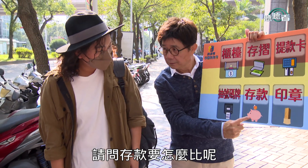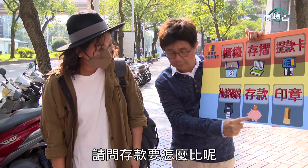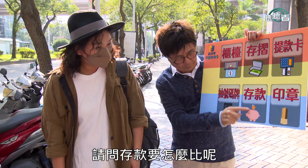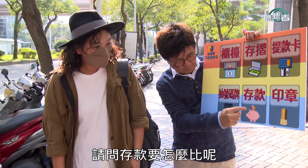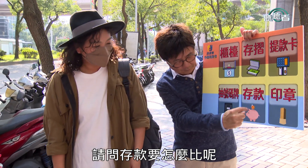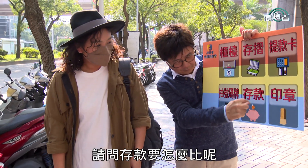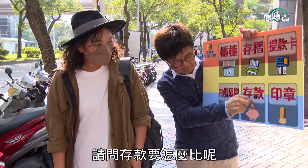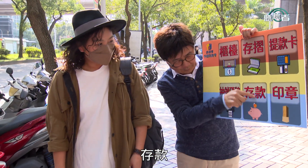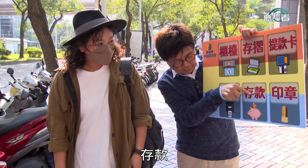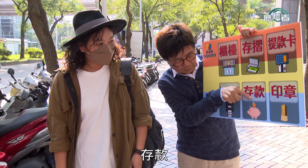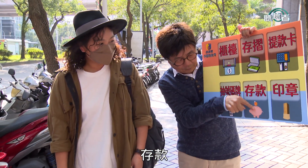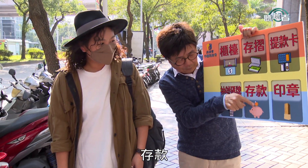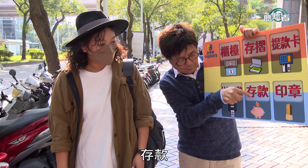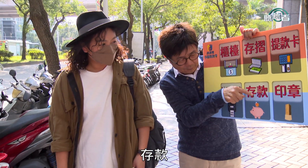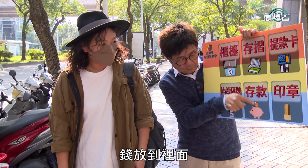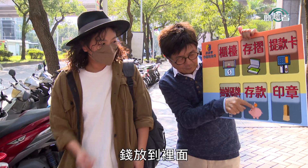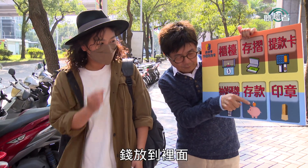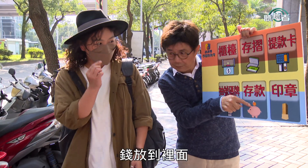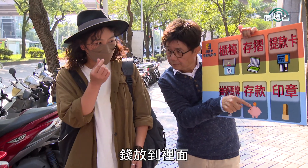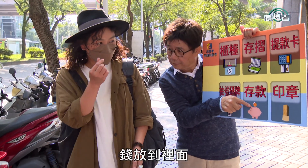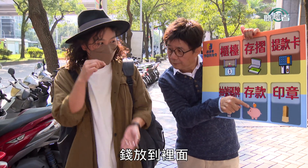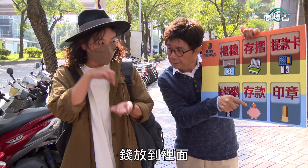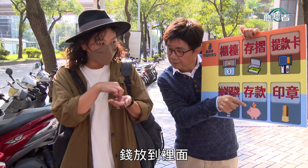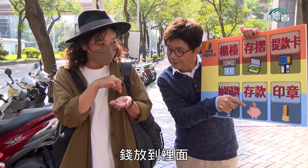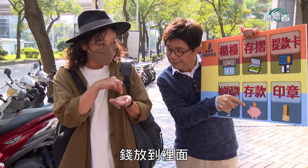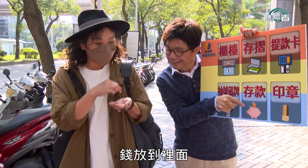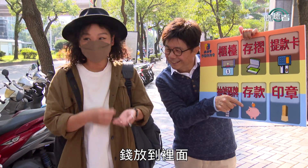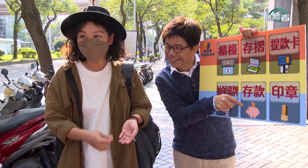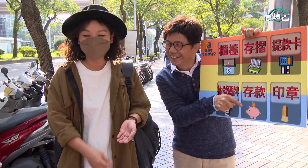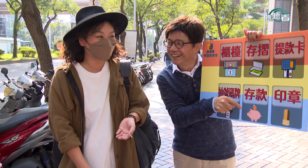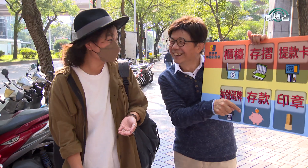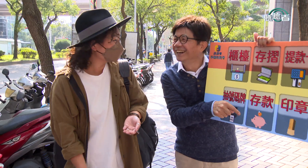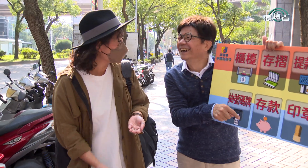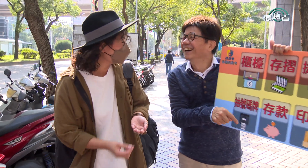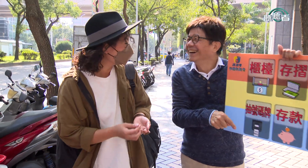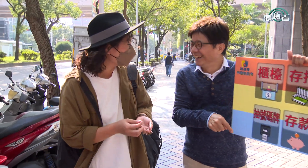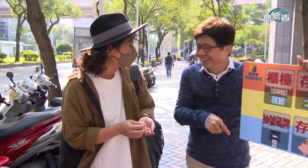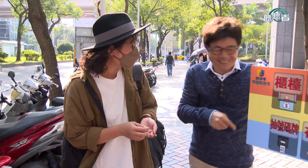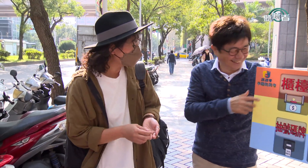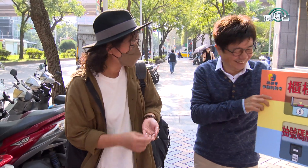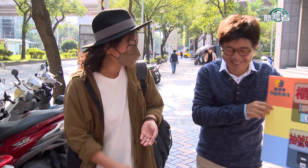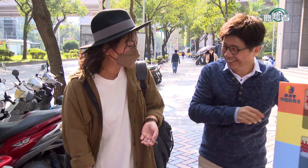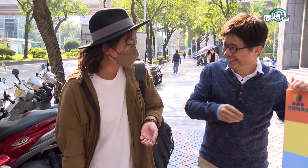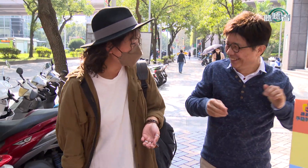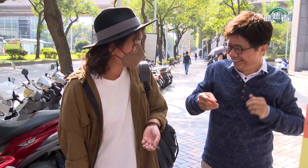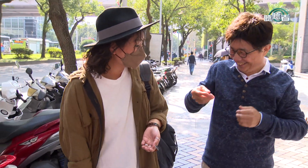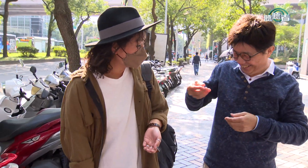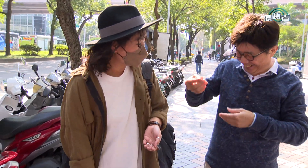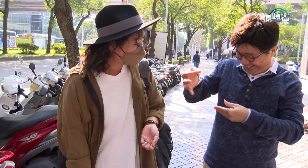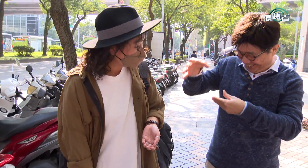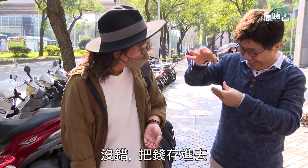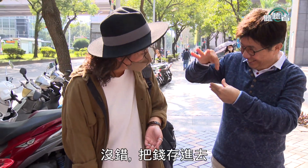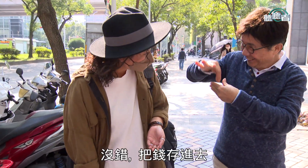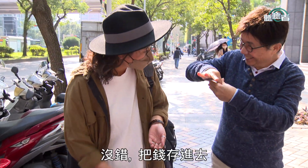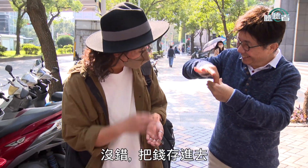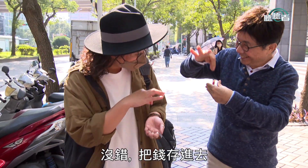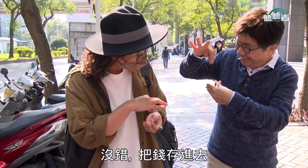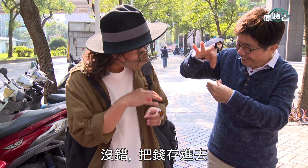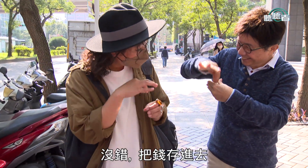怎么比呢存款存款哎呀哎哎哎哎哎没错把钱